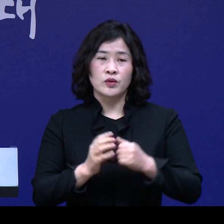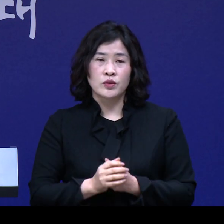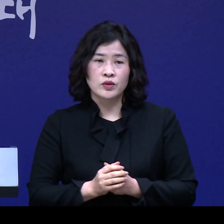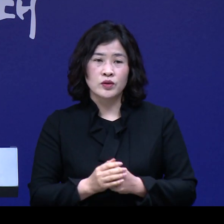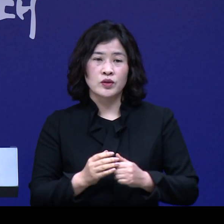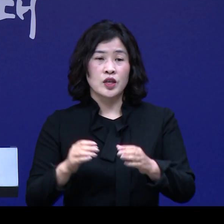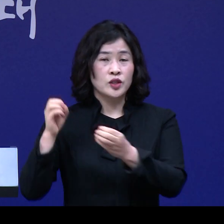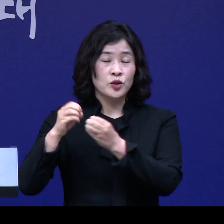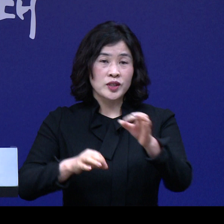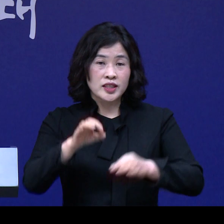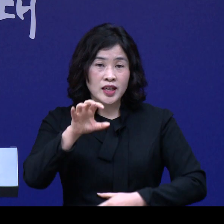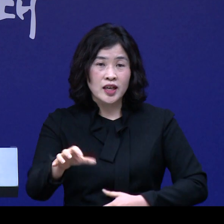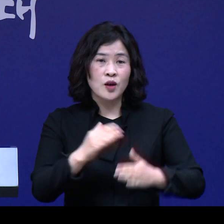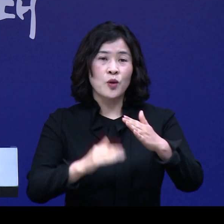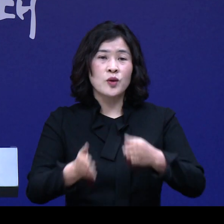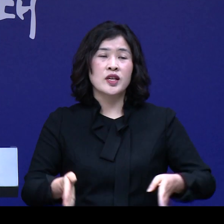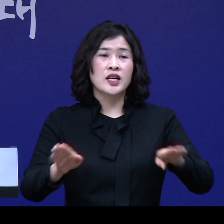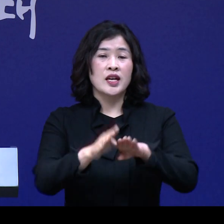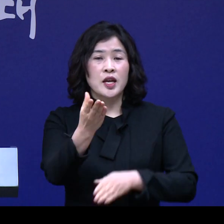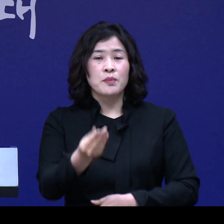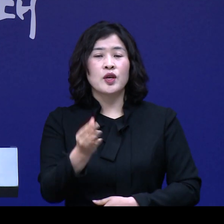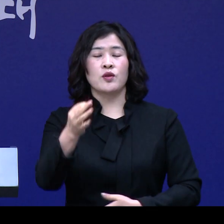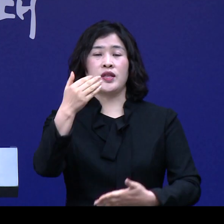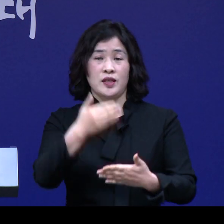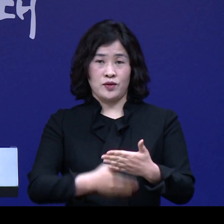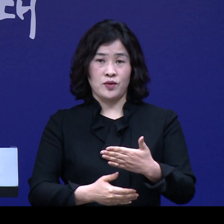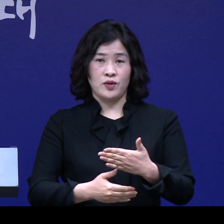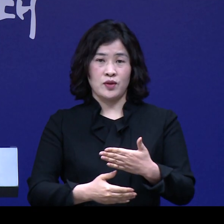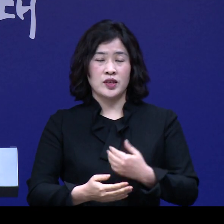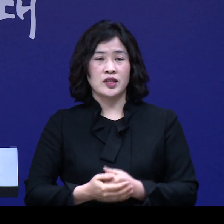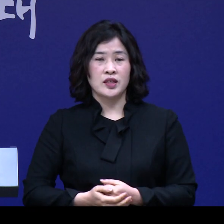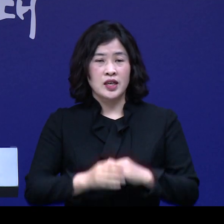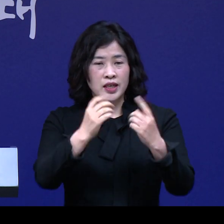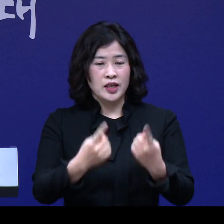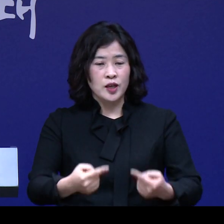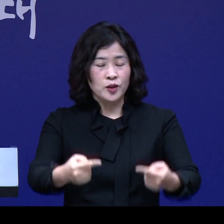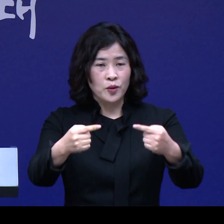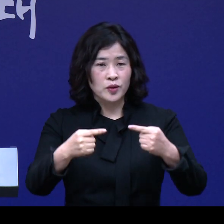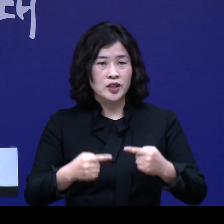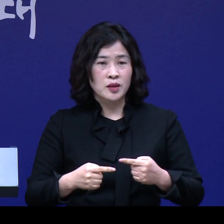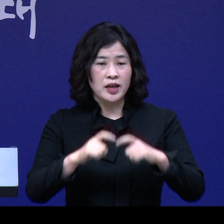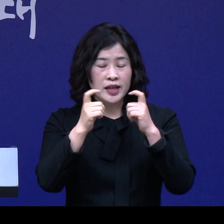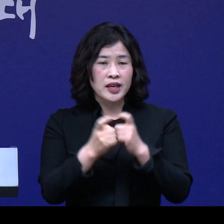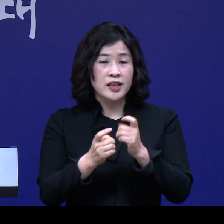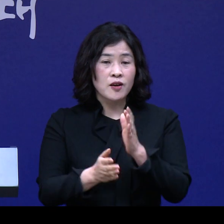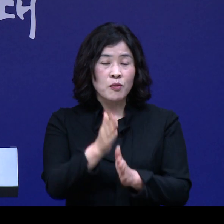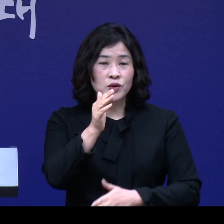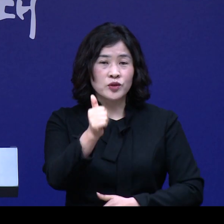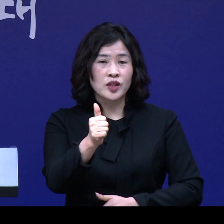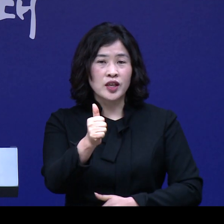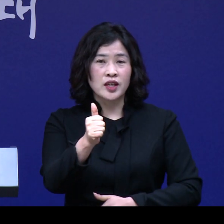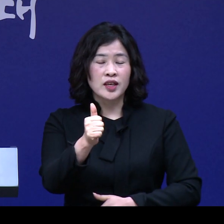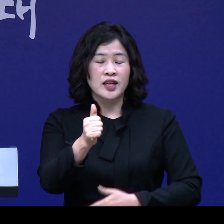공설시장과 공공기관의 임대료를 감면하고 임대료 인하에 동참해 주신 민간 건물주의